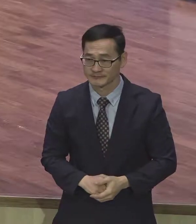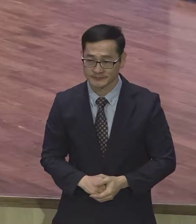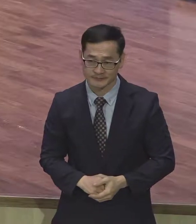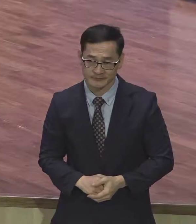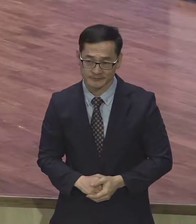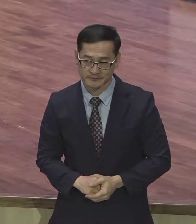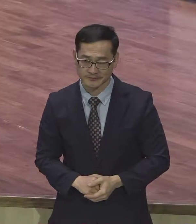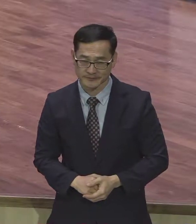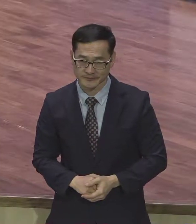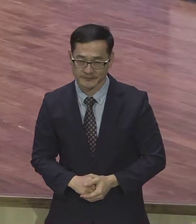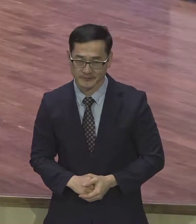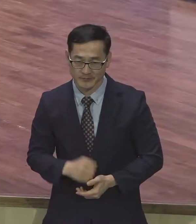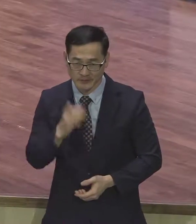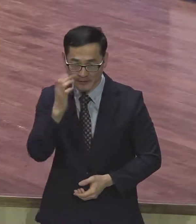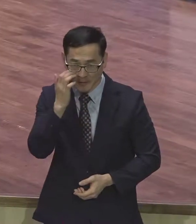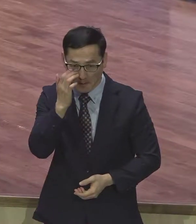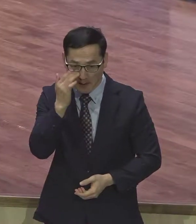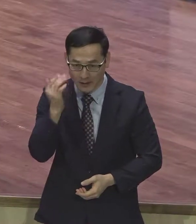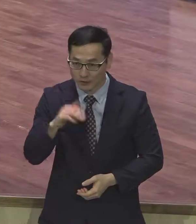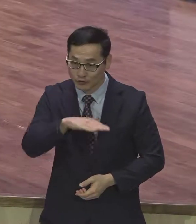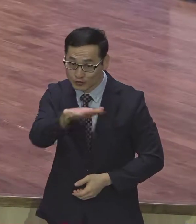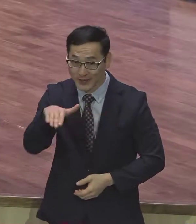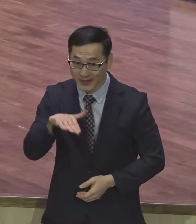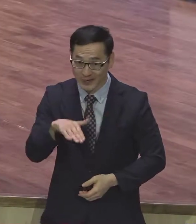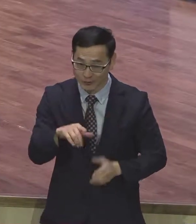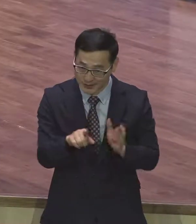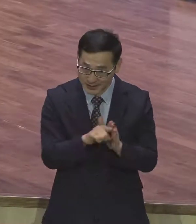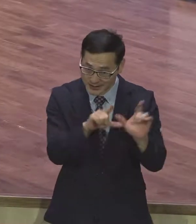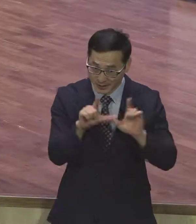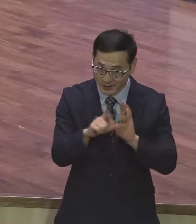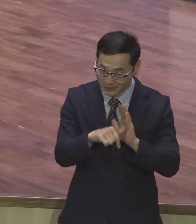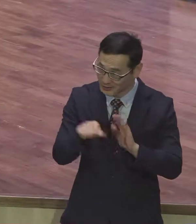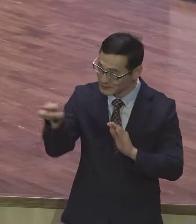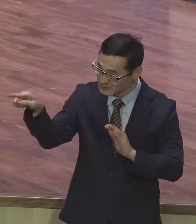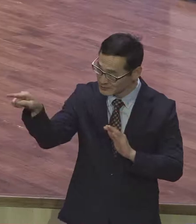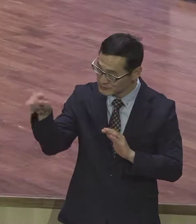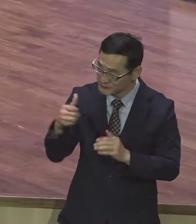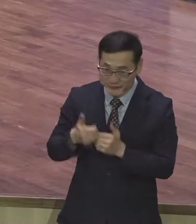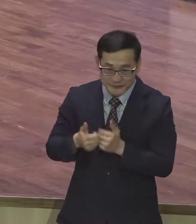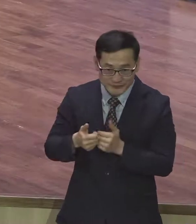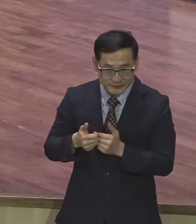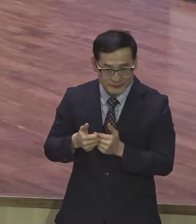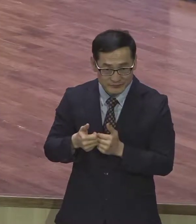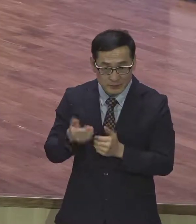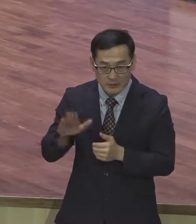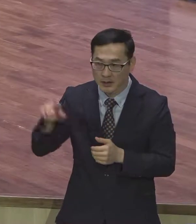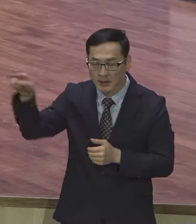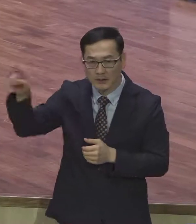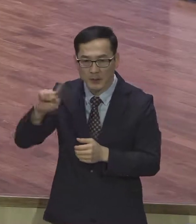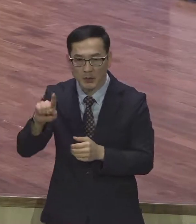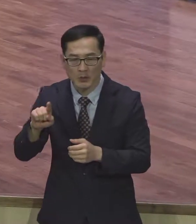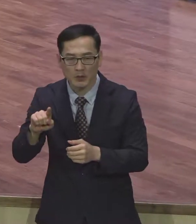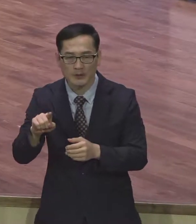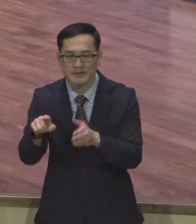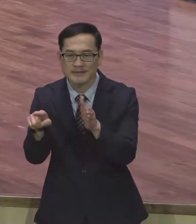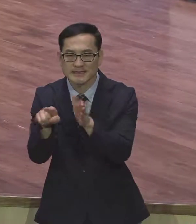우리 영성과는 좀 거리가 멀지요. 그런데 그것이 무엇을 반정하느냐 하면 서로 신앙의 색깔,